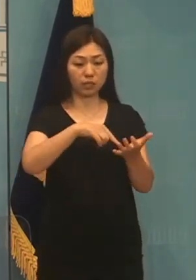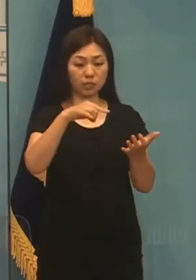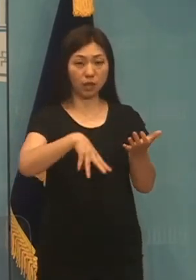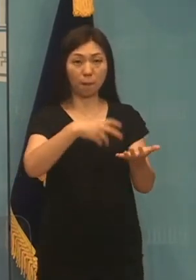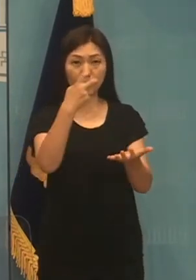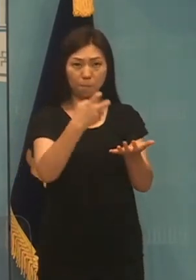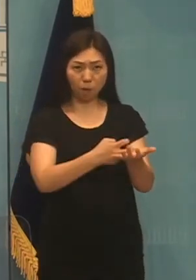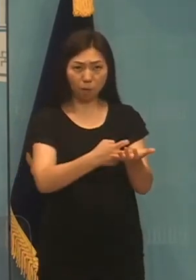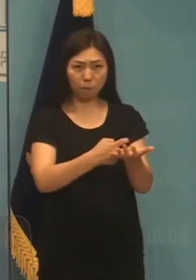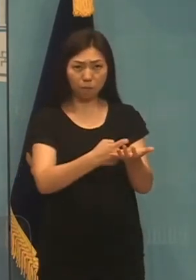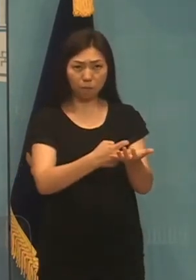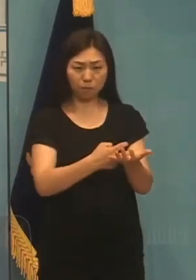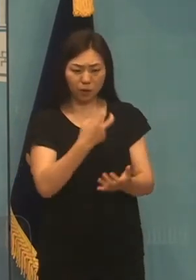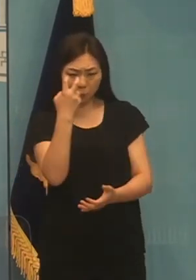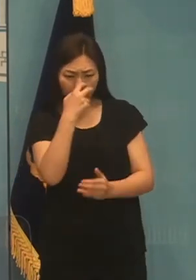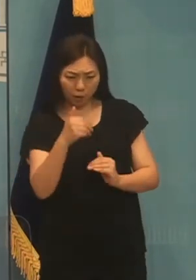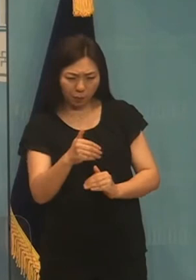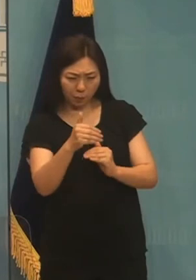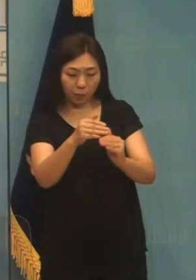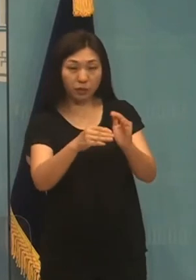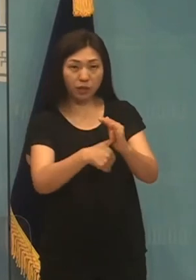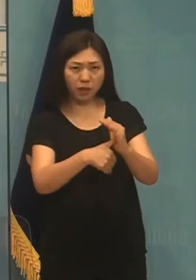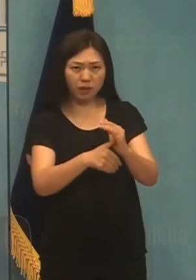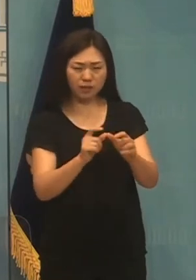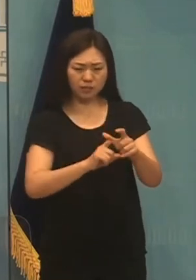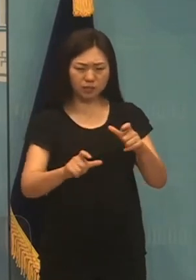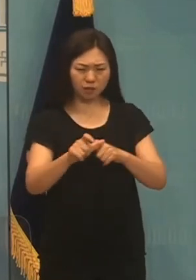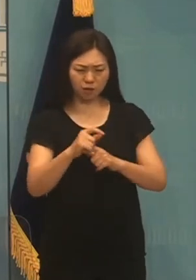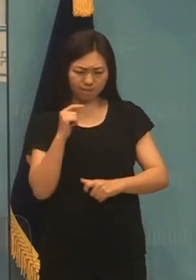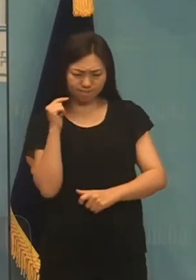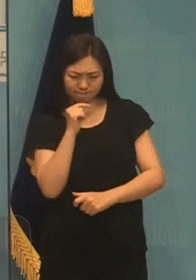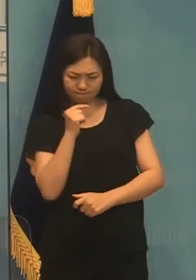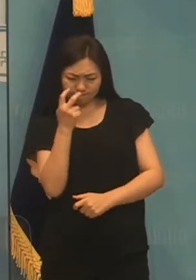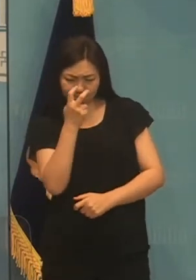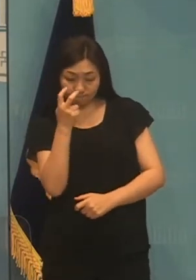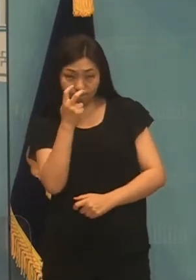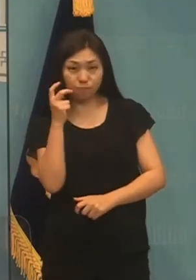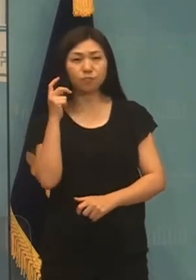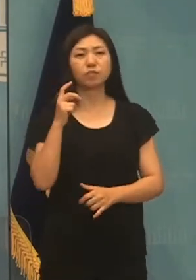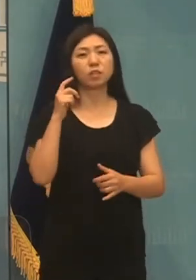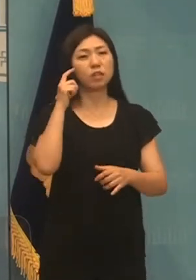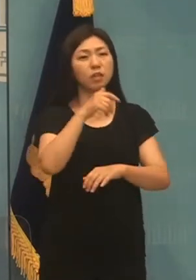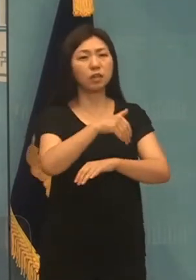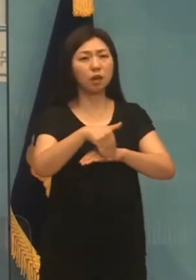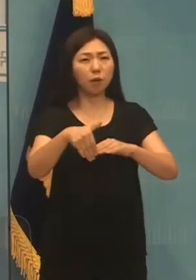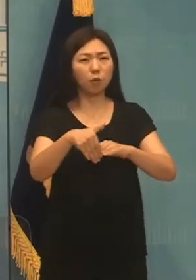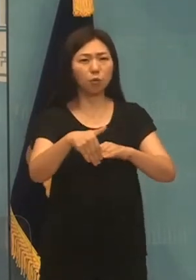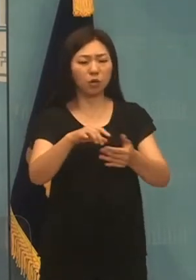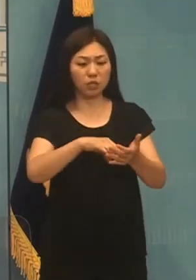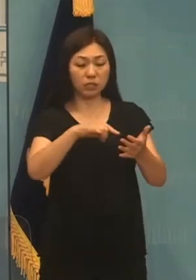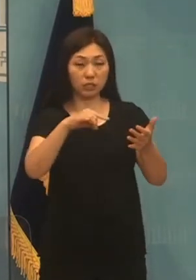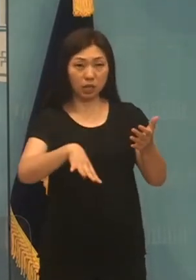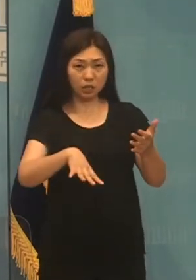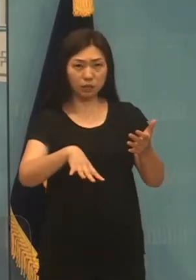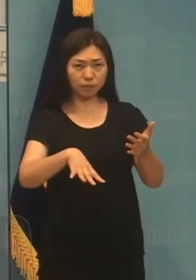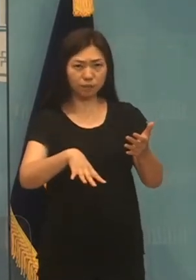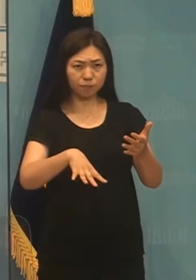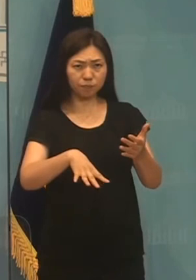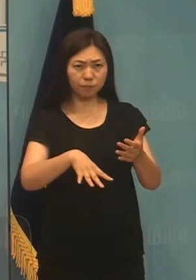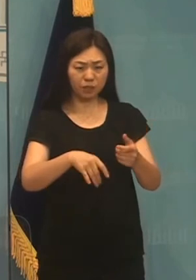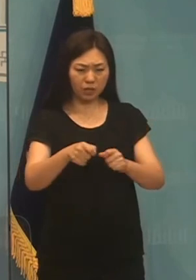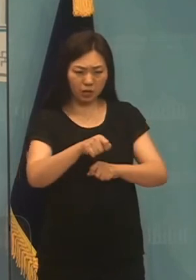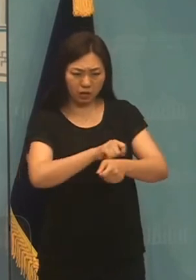심사 과정에서 꼼꼼히 따져볼 것이며 적극적 조세개혁과 증세 논의가